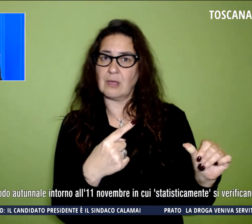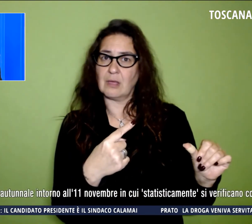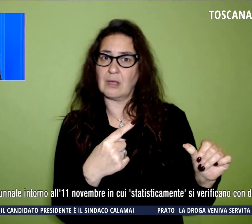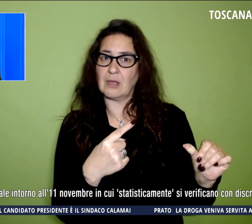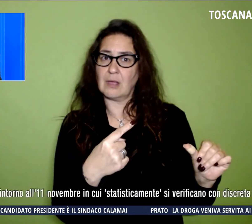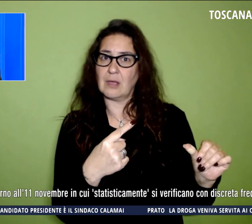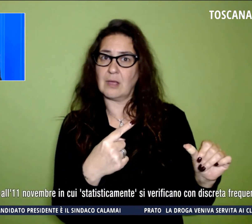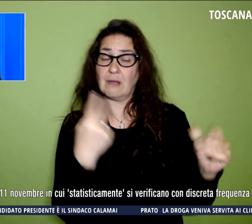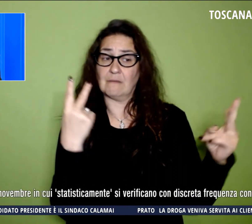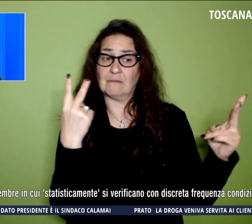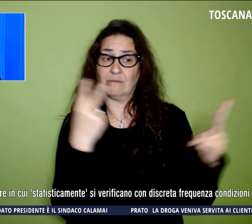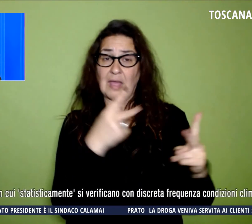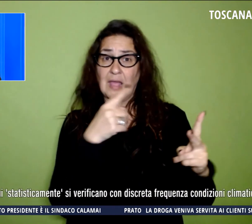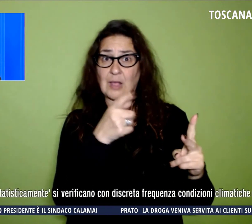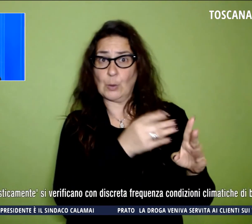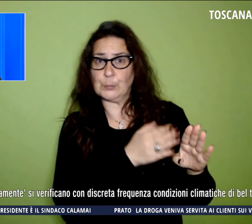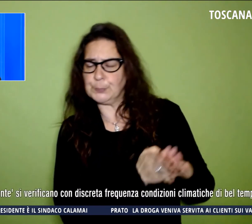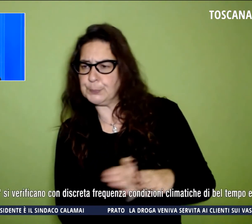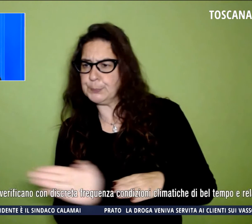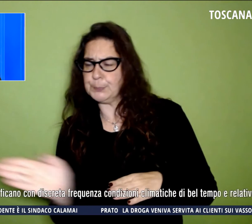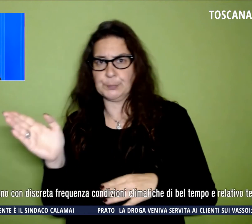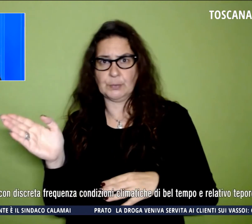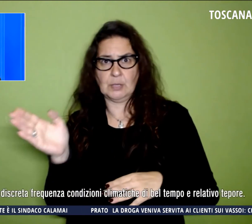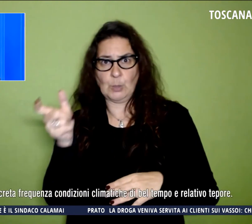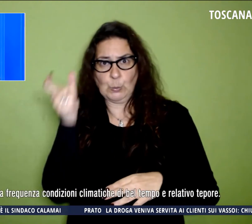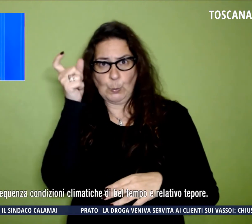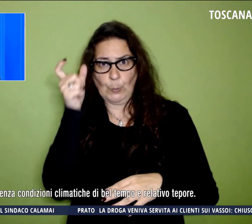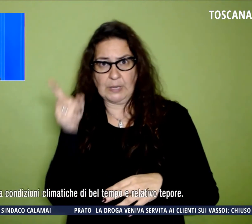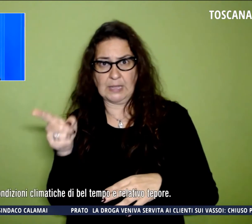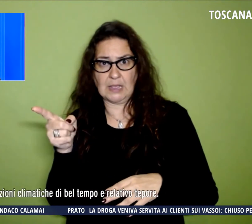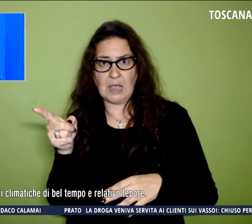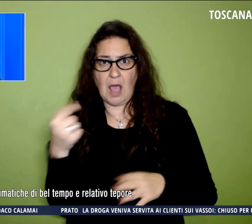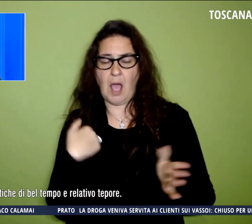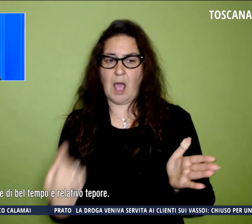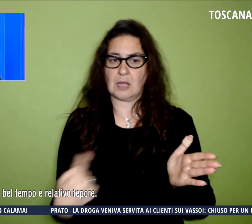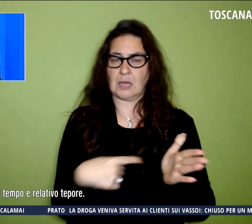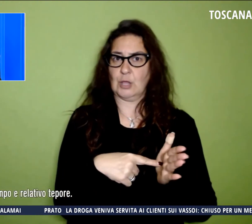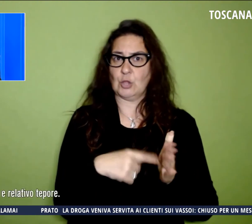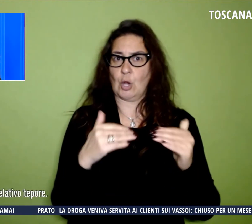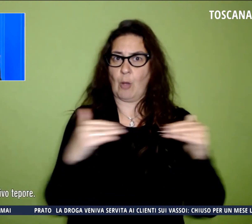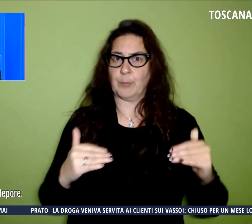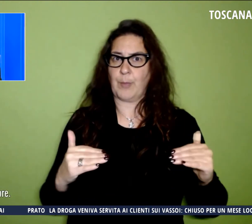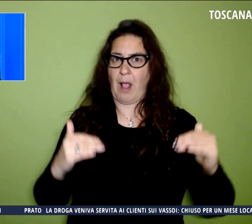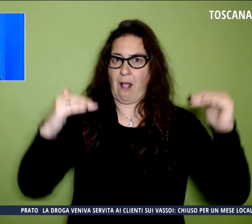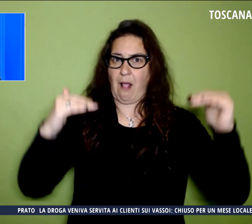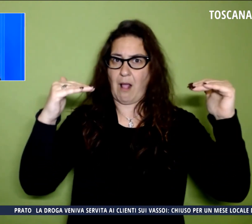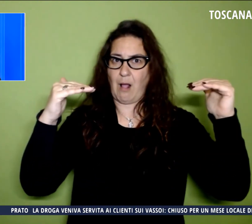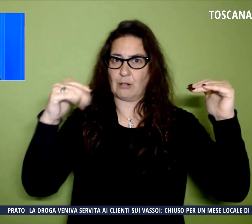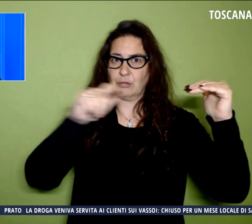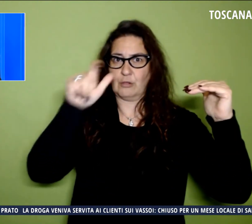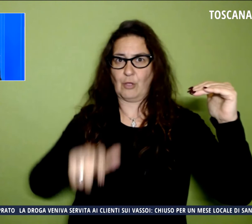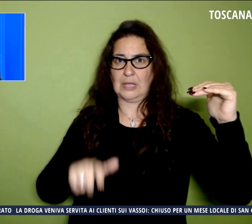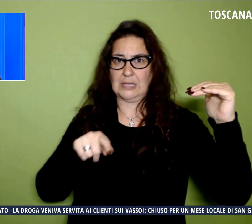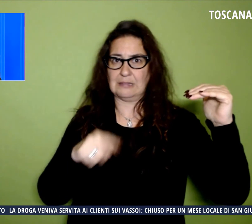verso la Turchia con la rimonta di un campo di alta pressione sul nostro paese. In pratica